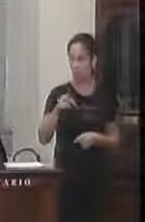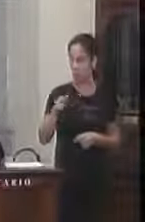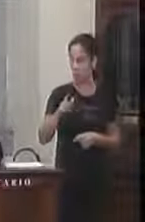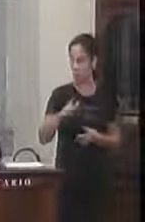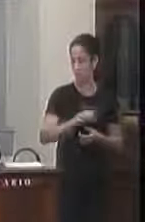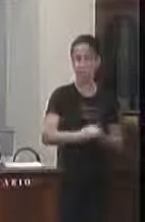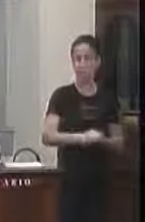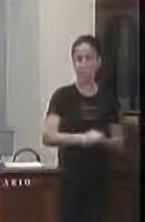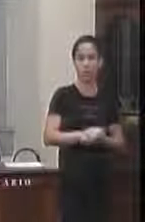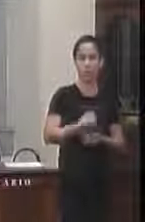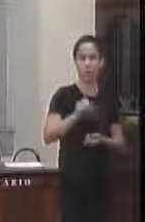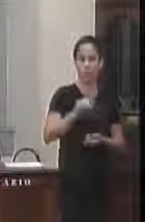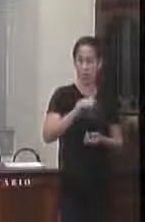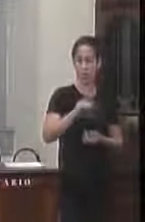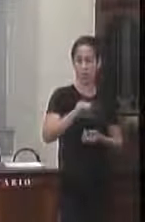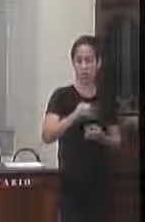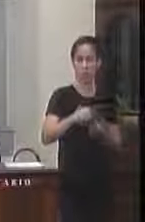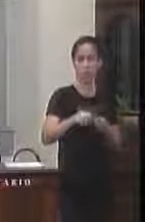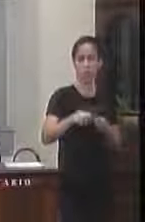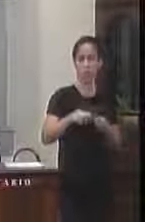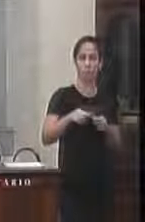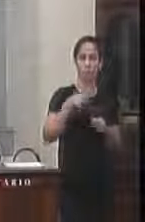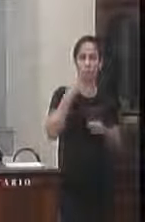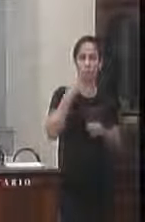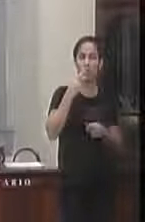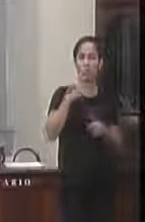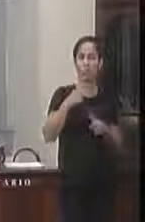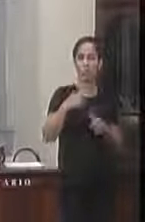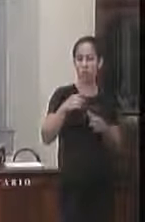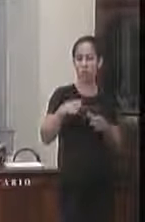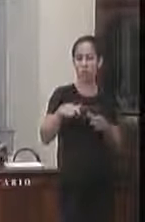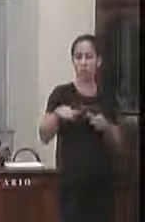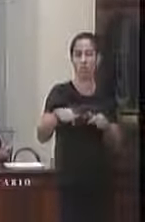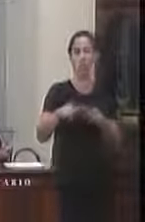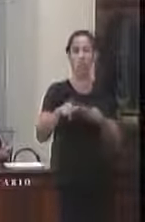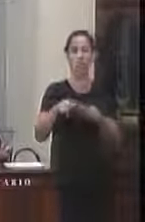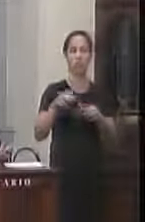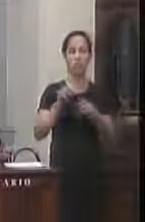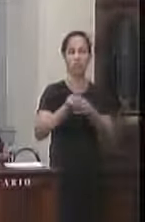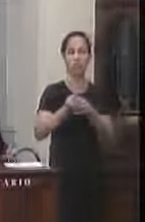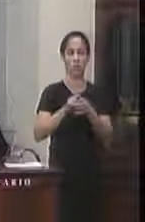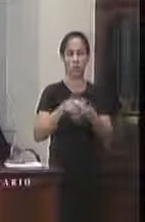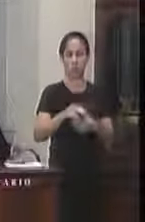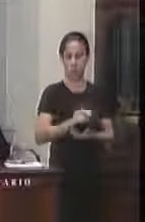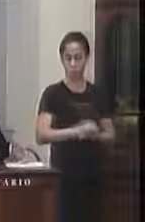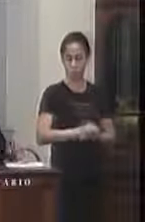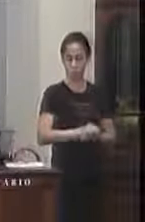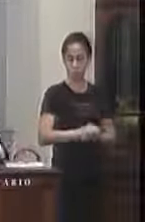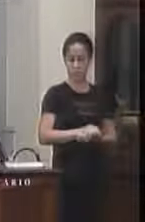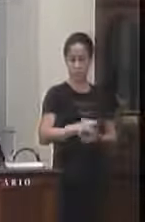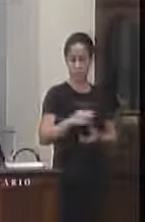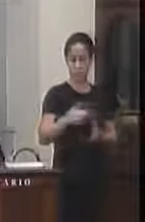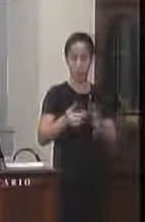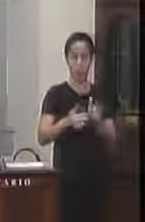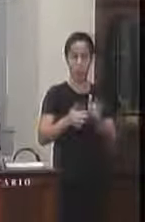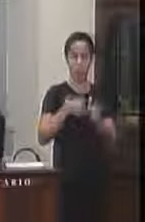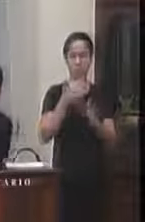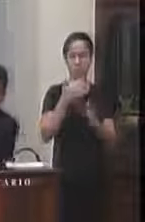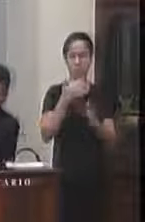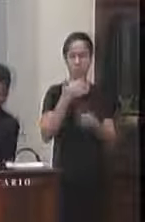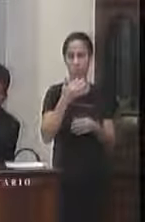Rafael de Oliveira Tavares que institui no âmbito do município de Valença o reconhecimento da